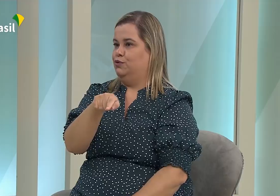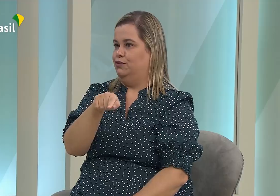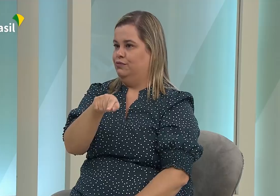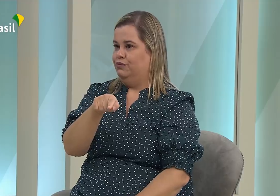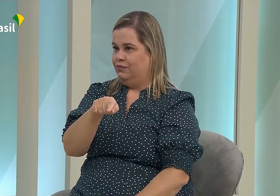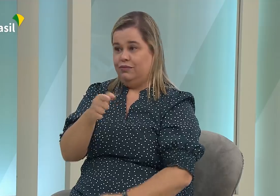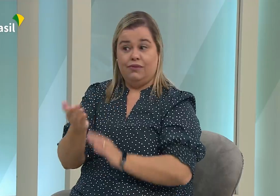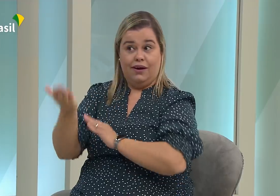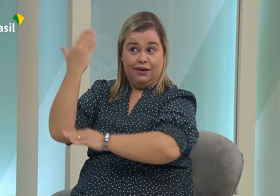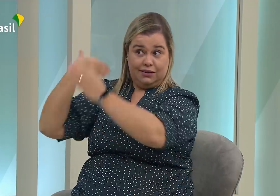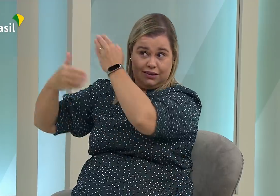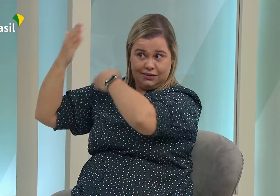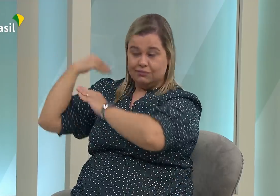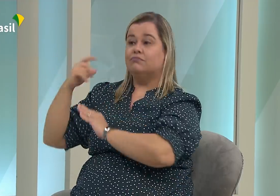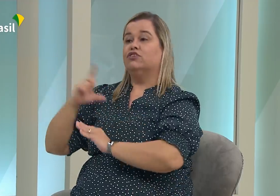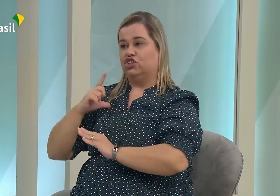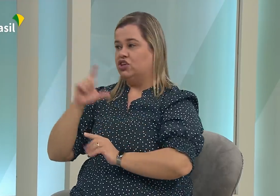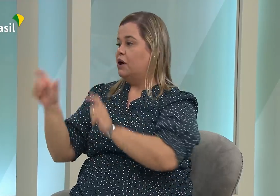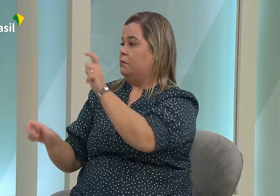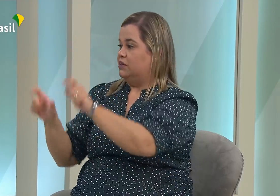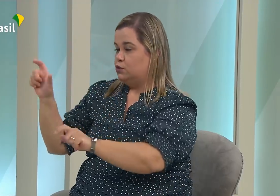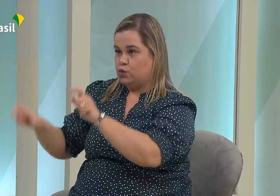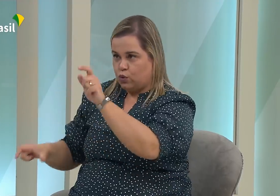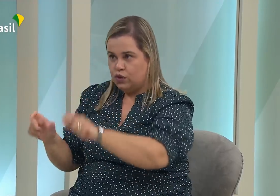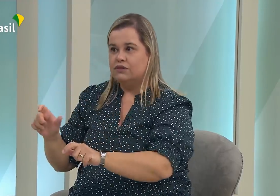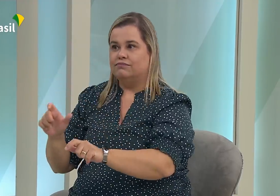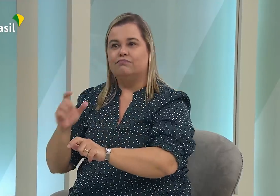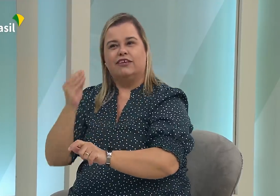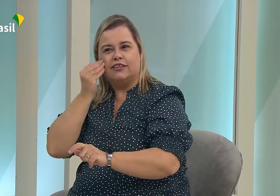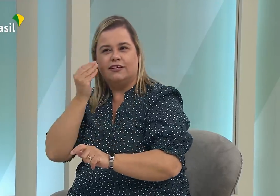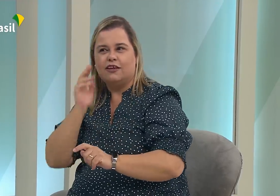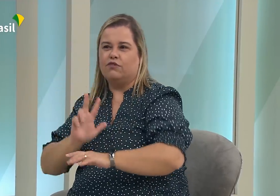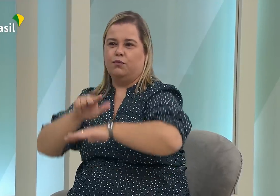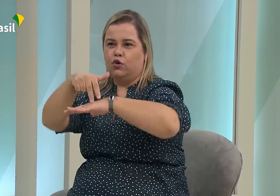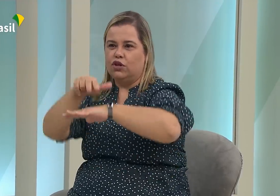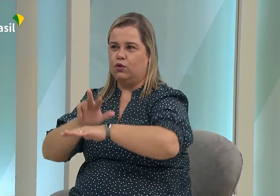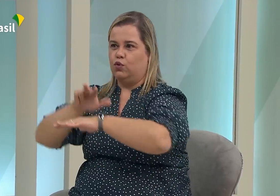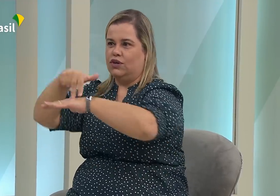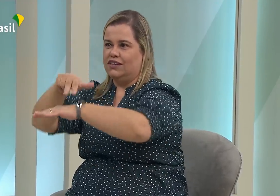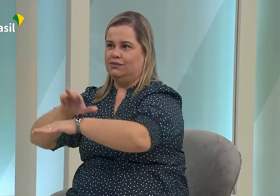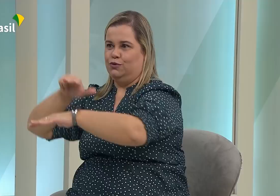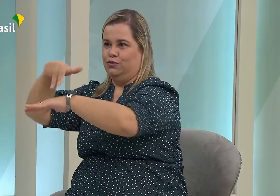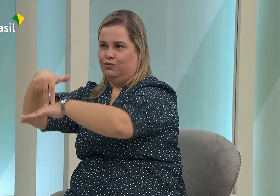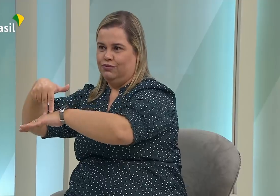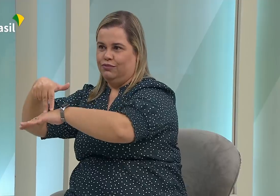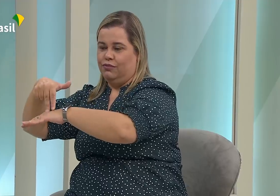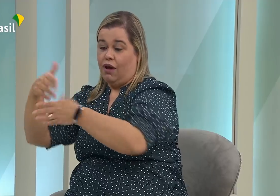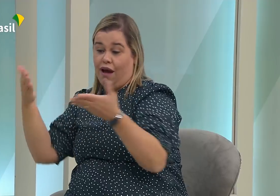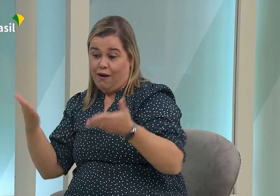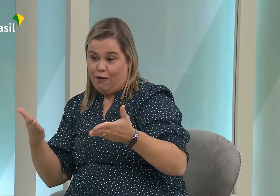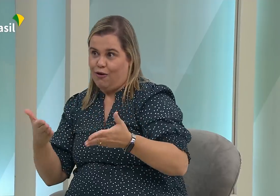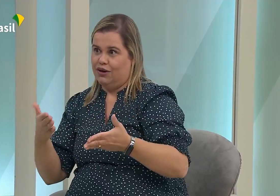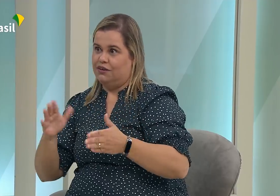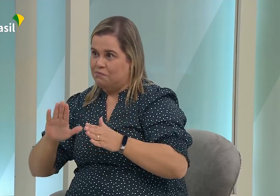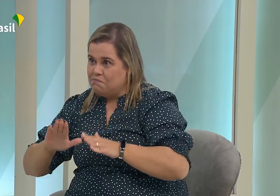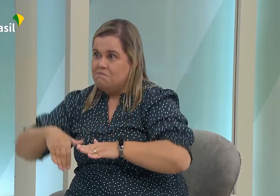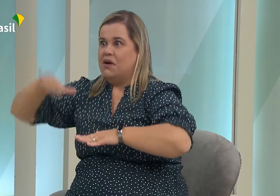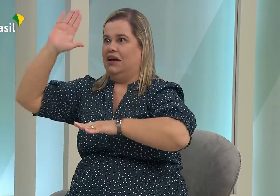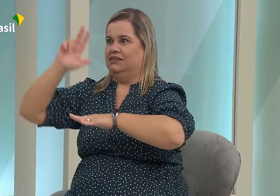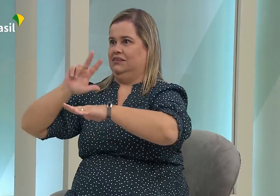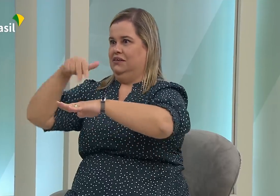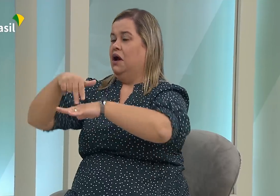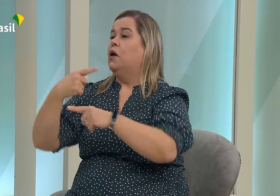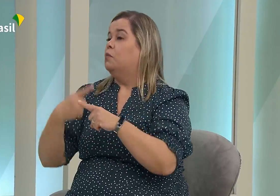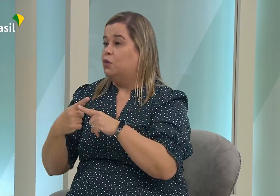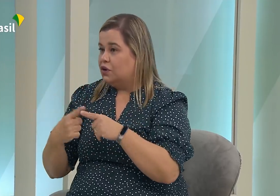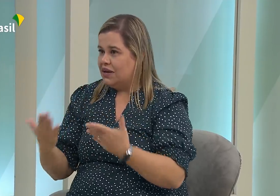Porque lutamos pelo protagonismo da pessoa com deficiência. Então, antigamente, tinham pessoas que tentavam ser protagonistas nessa